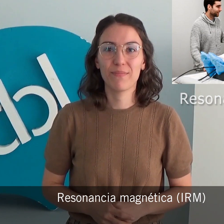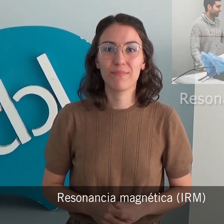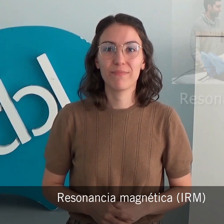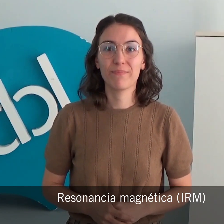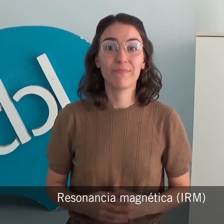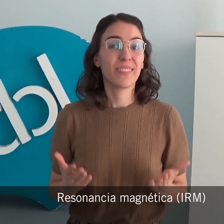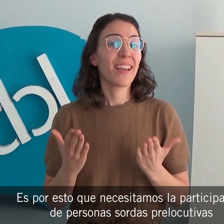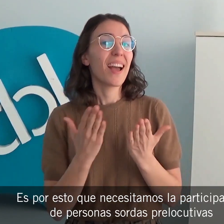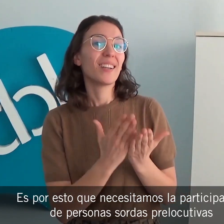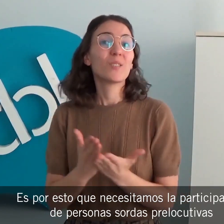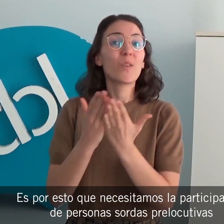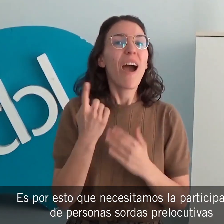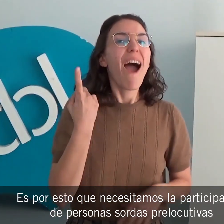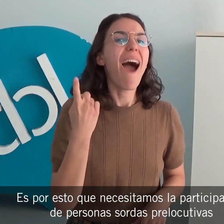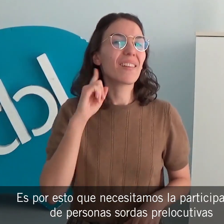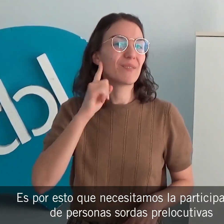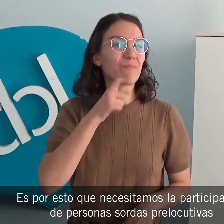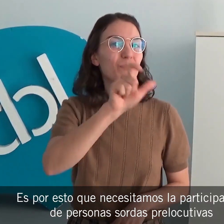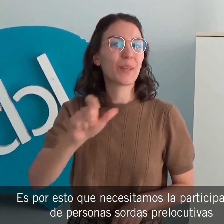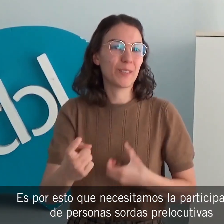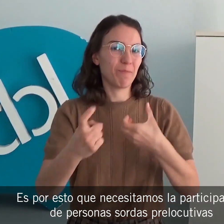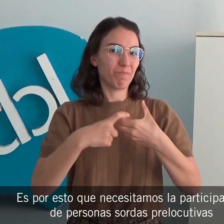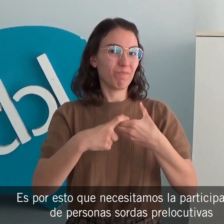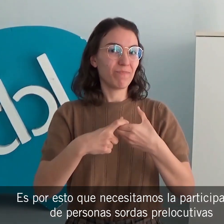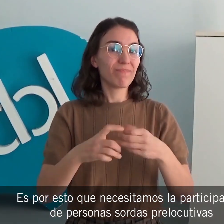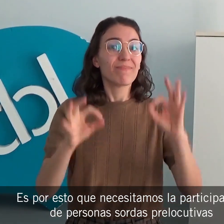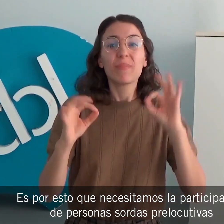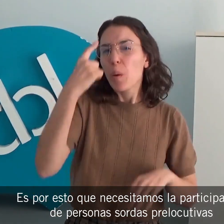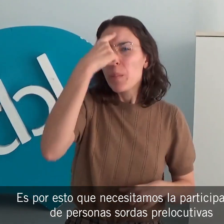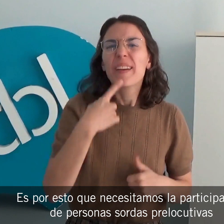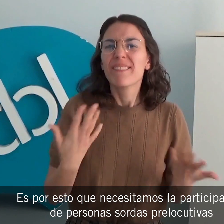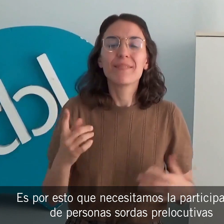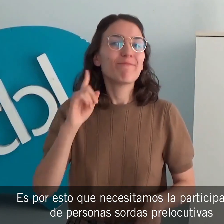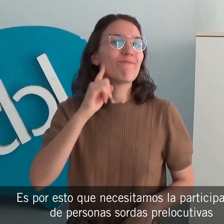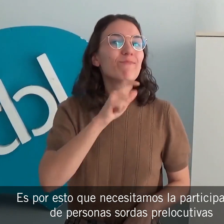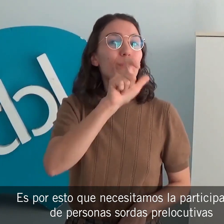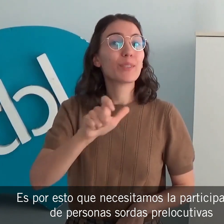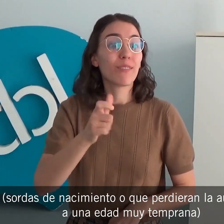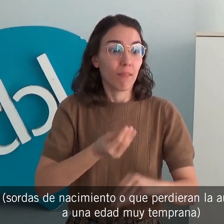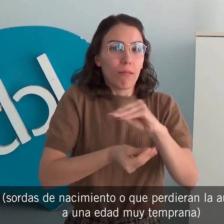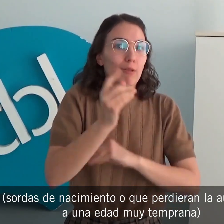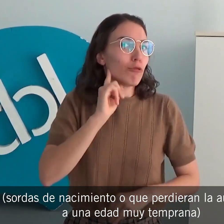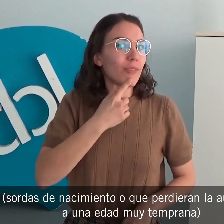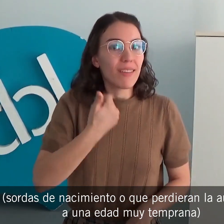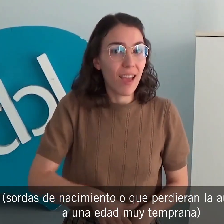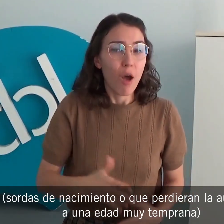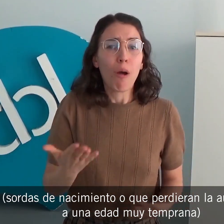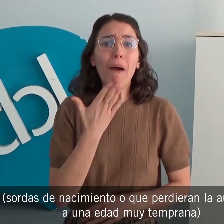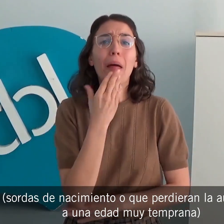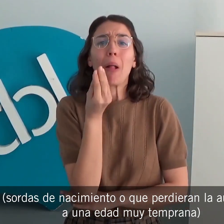Es por esto que necesitamos la participación de personas sordas prelocutivas, sordas de nacimiento o que perdieran la